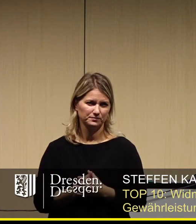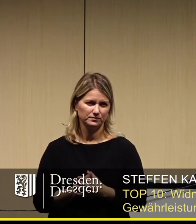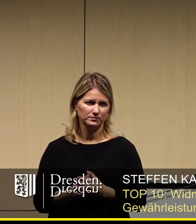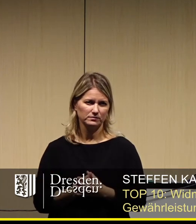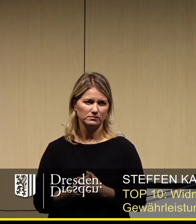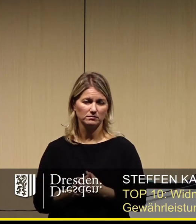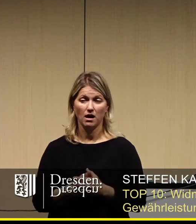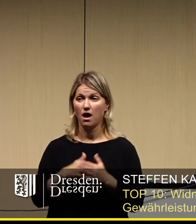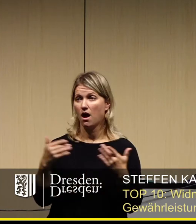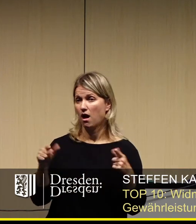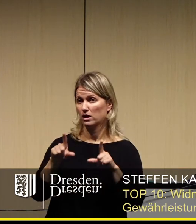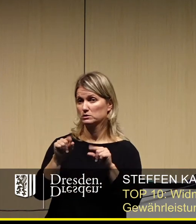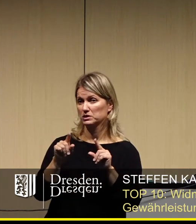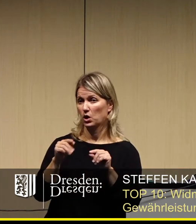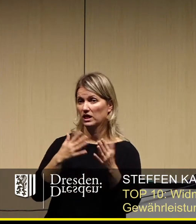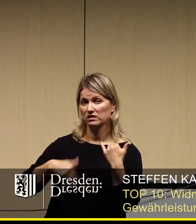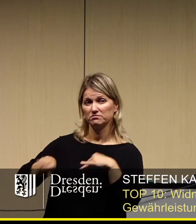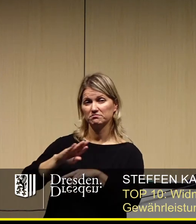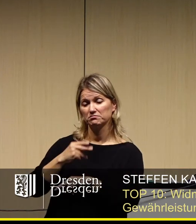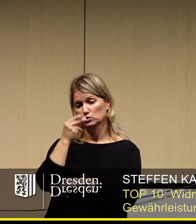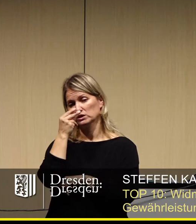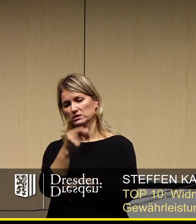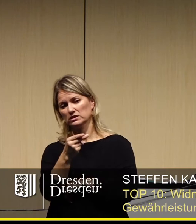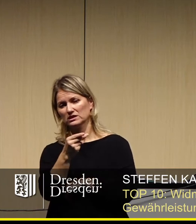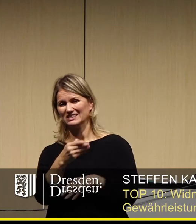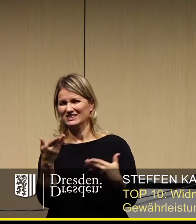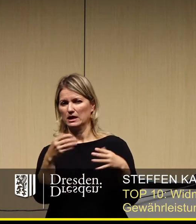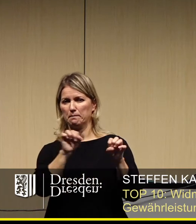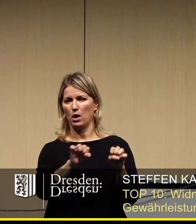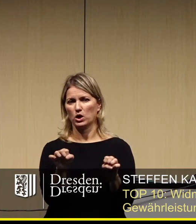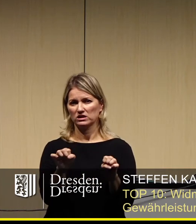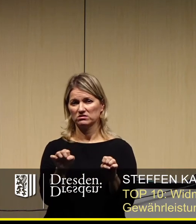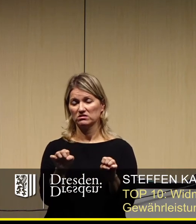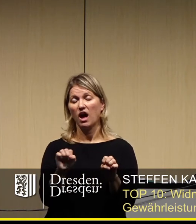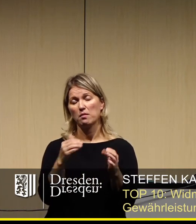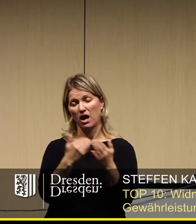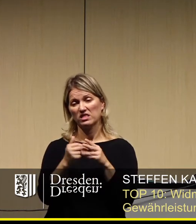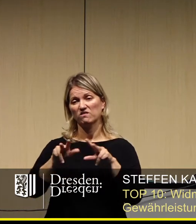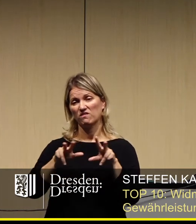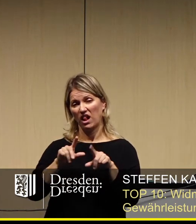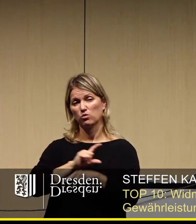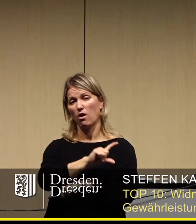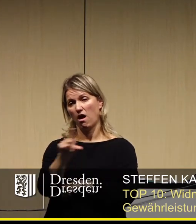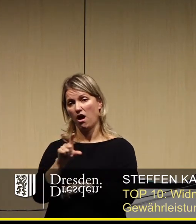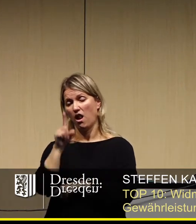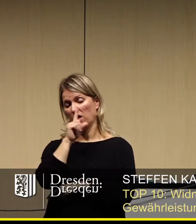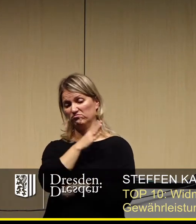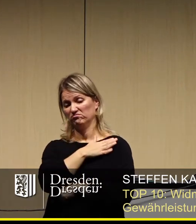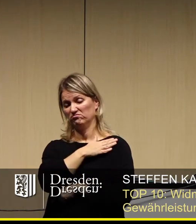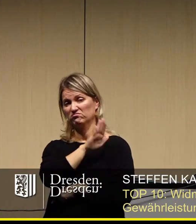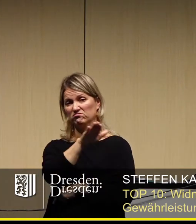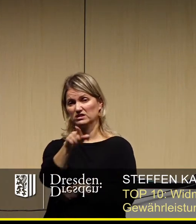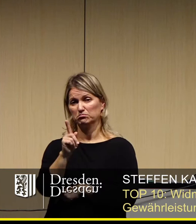Endes jetzt zu schauen, wie kann es gehen. Und da kann ich Ihnen Kompliment machen, und zwar der gesamten Verwaltung. Und da konnten wir uns im Ausschuss